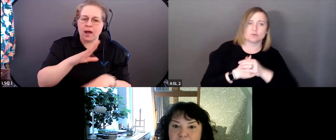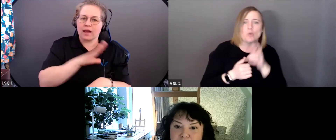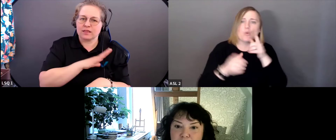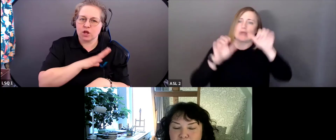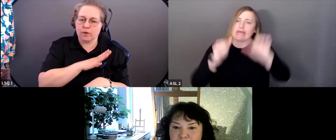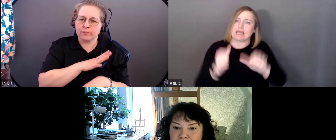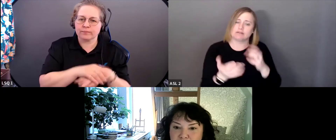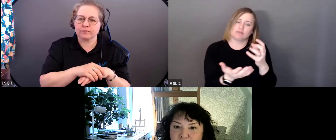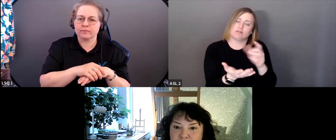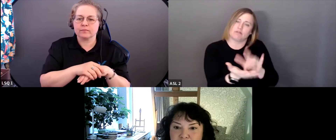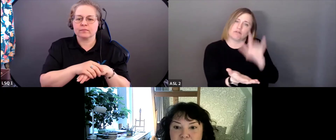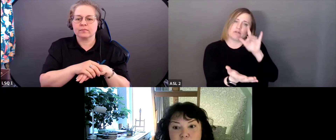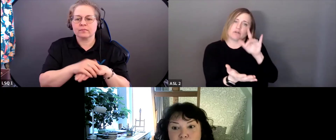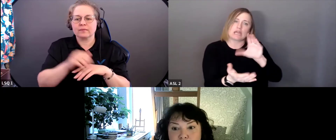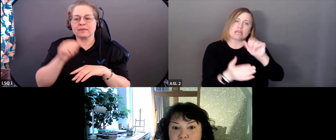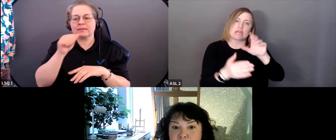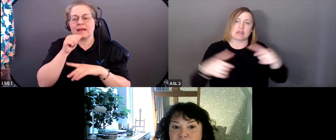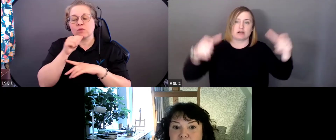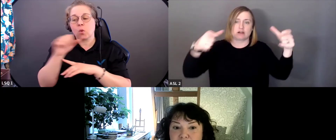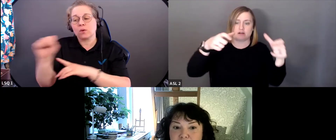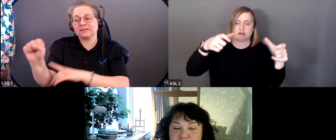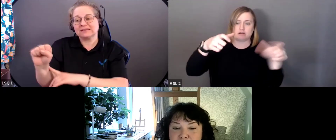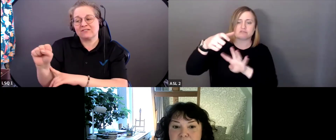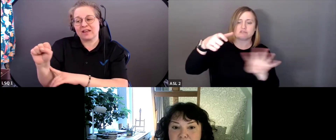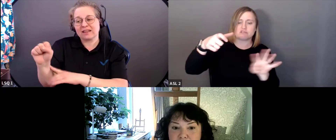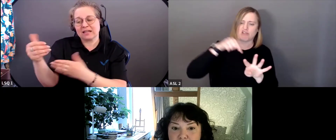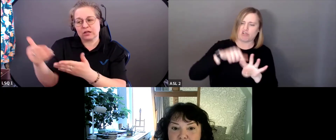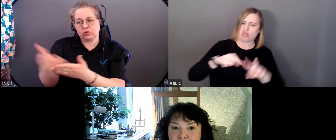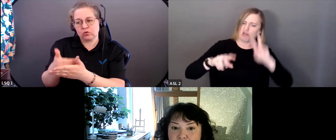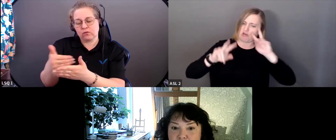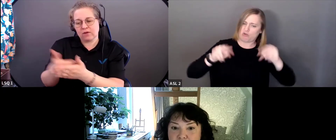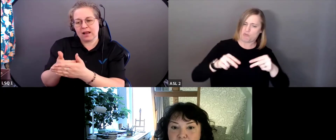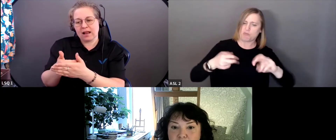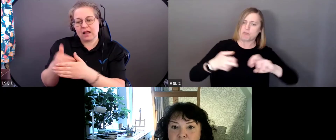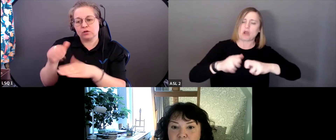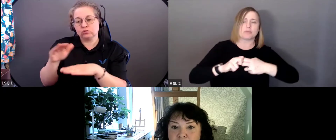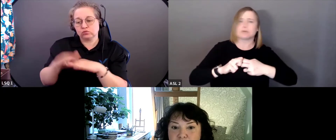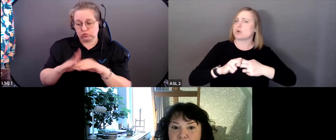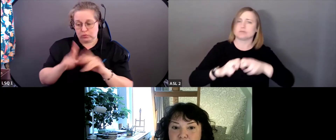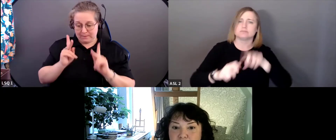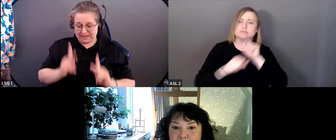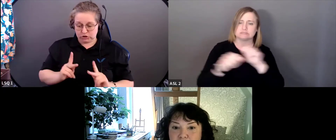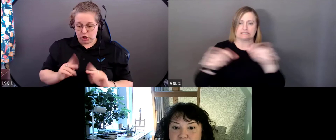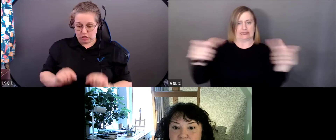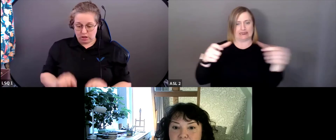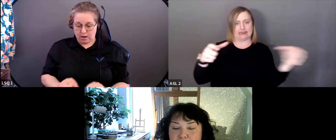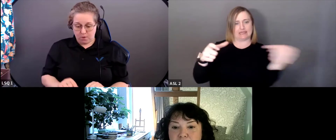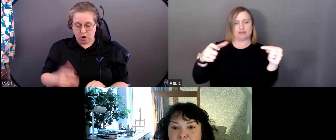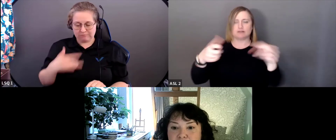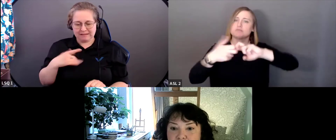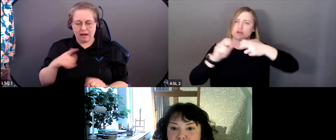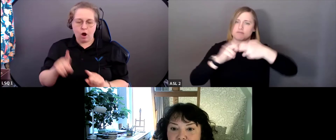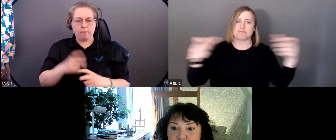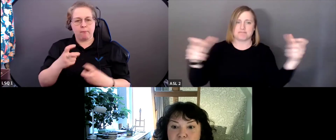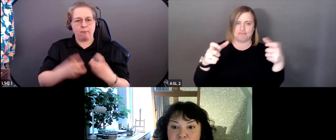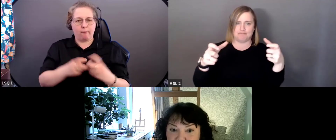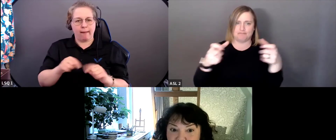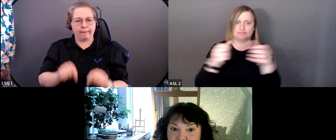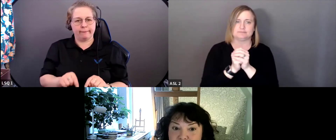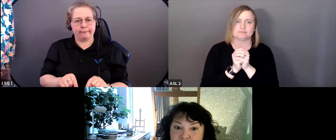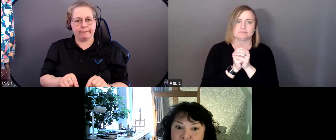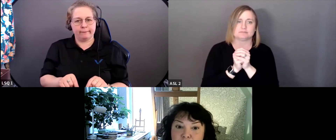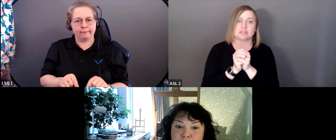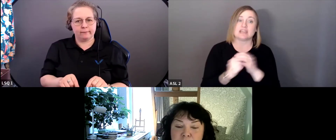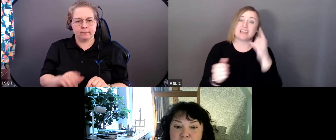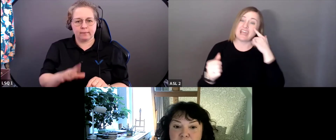Stephanie a expliqué que les personnes au bas de l'échelle sont perçues comme un problème, alors